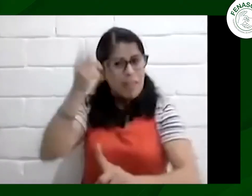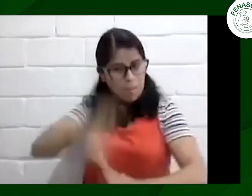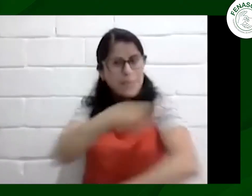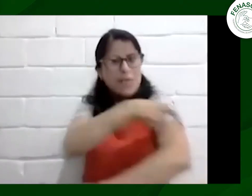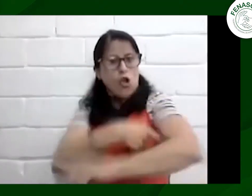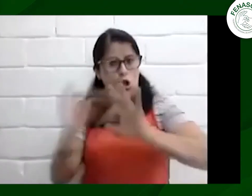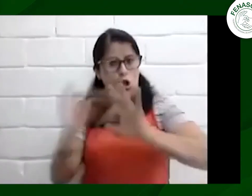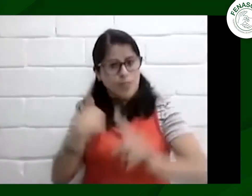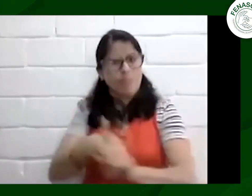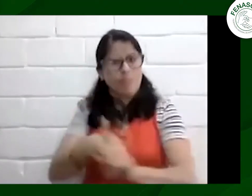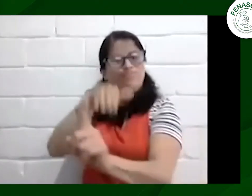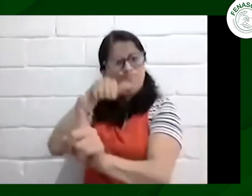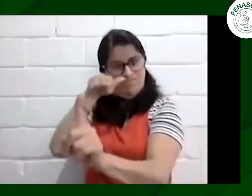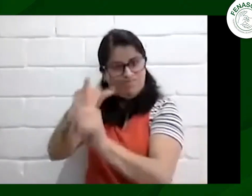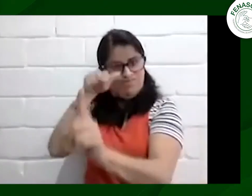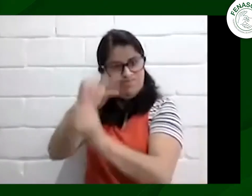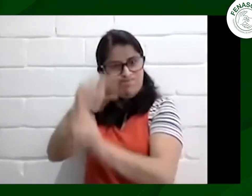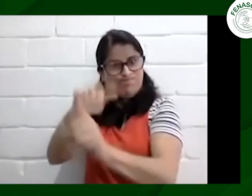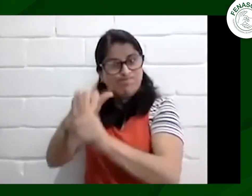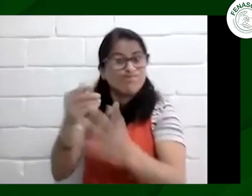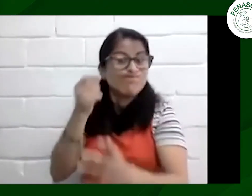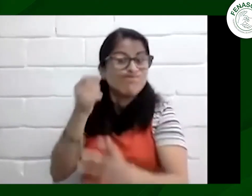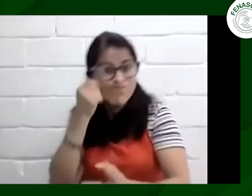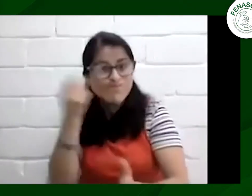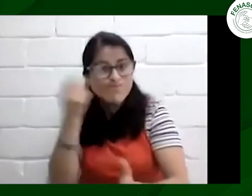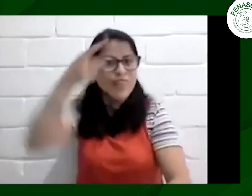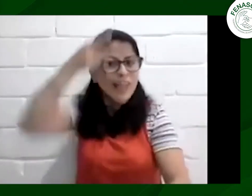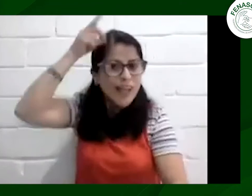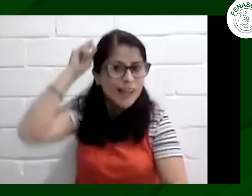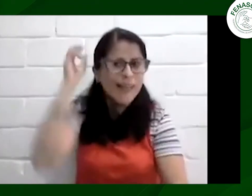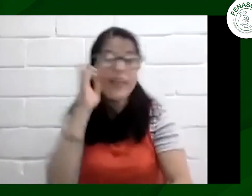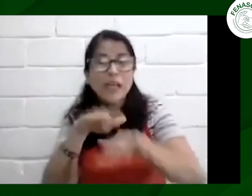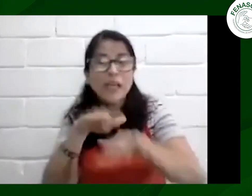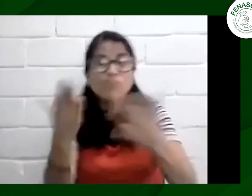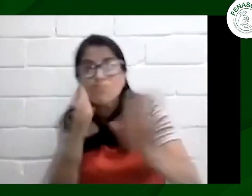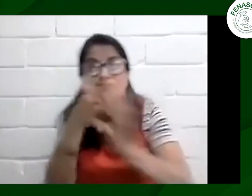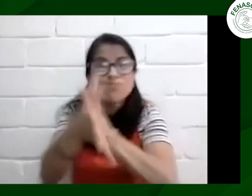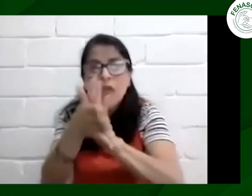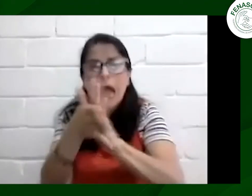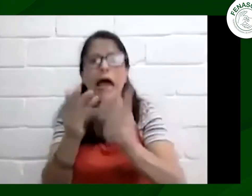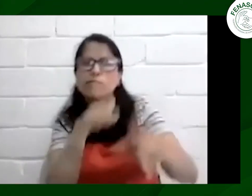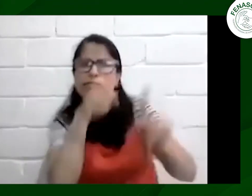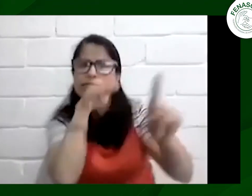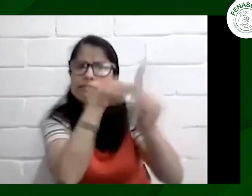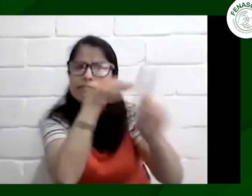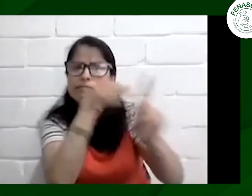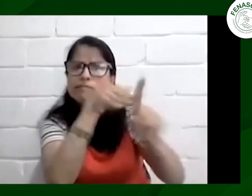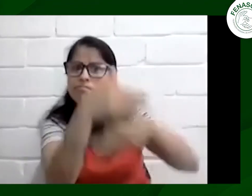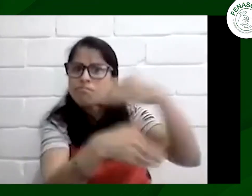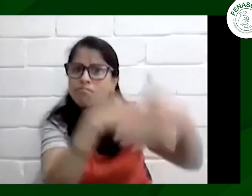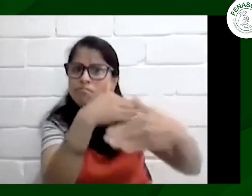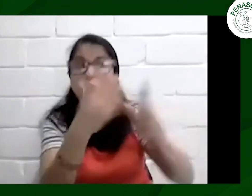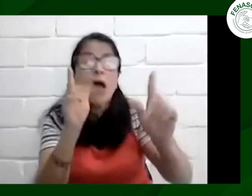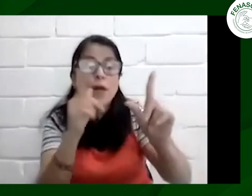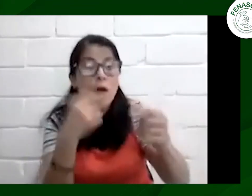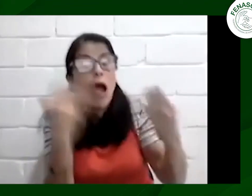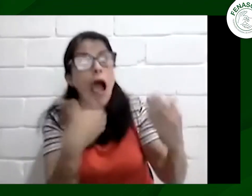nosotros estamos ahí recibiendo notificaciones constantemente sobre lo que está sucediendo Henry y Daniel nos están